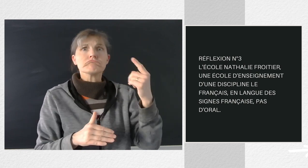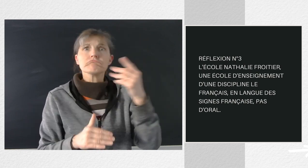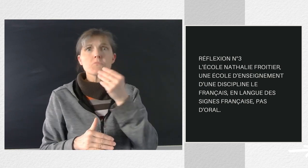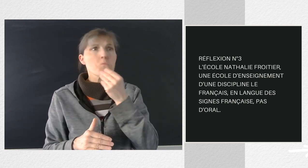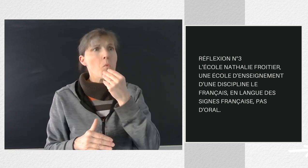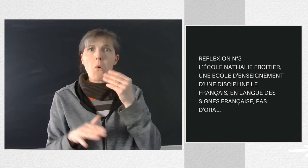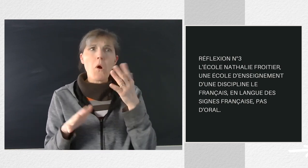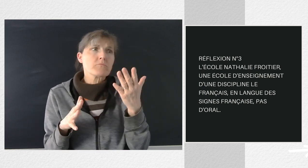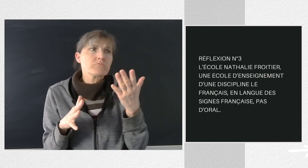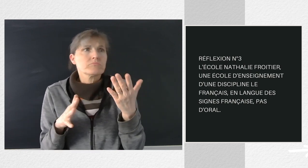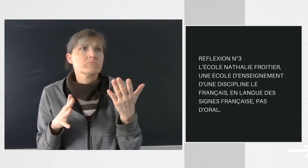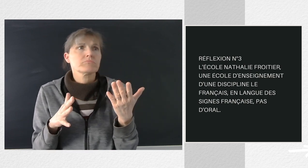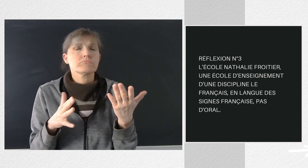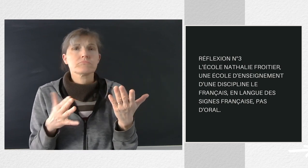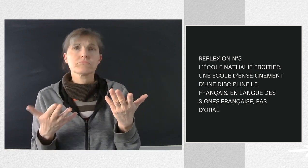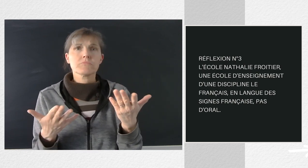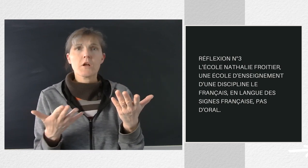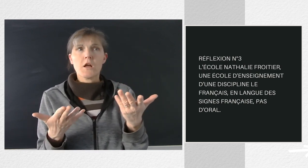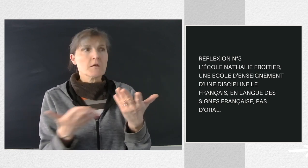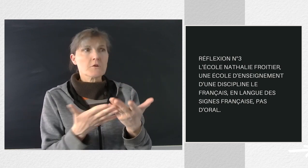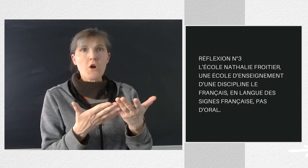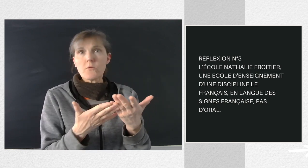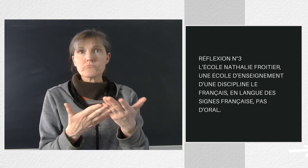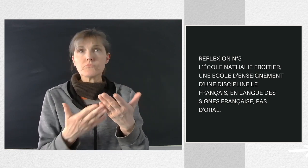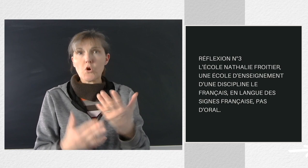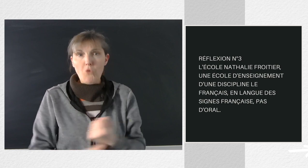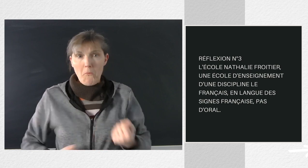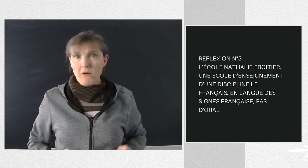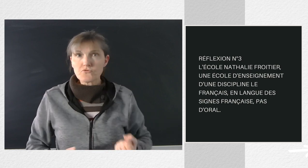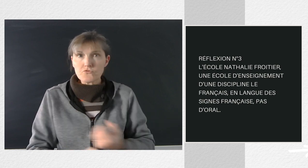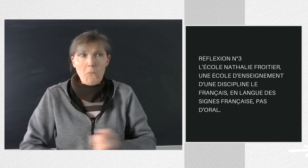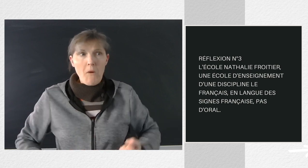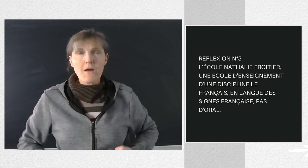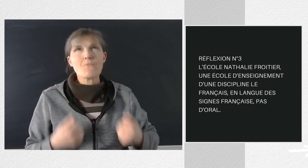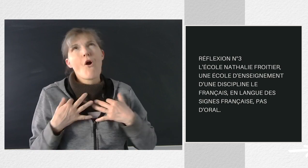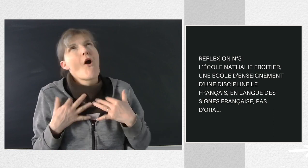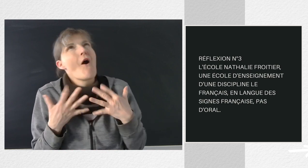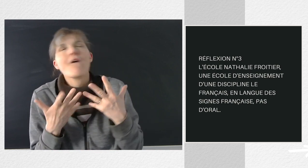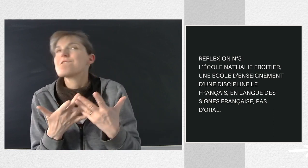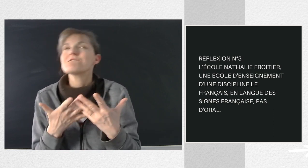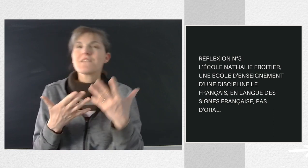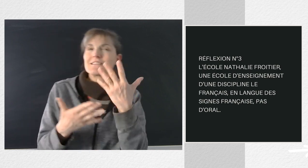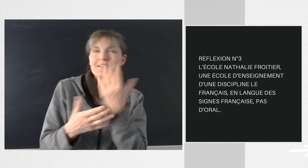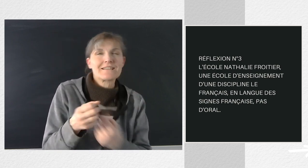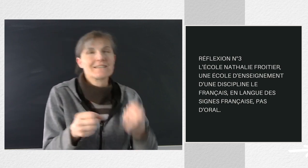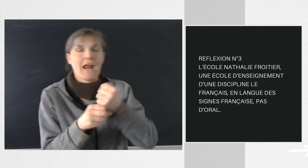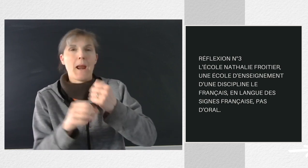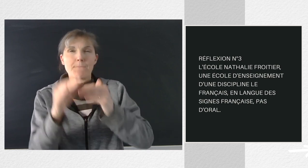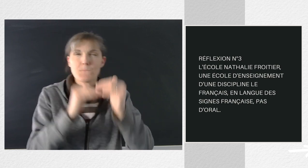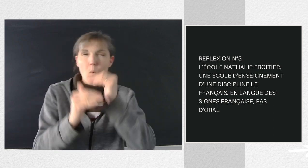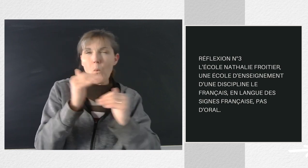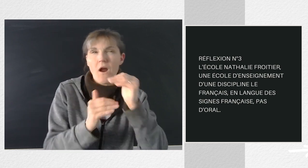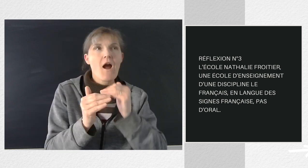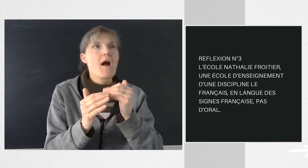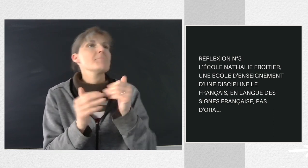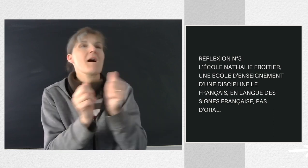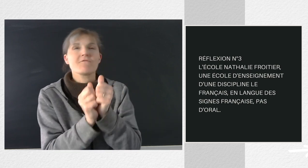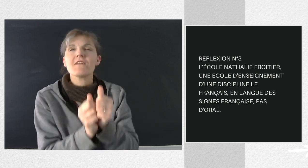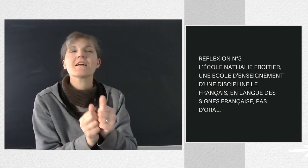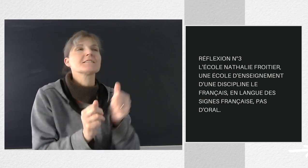vie avance sans eux, je crois. J'aimerais déployer des programmes de français avec des professionnels en binôme. Enseigner le